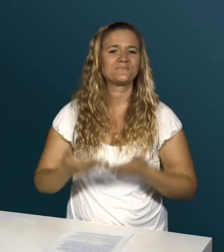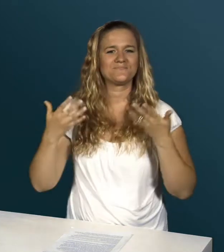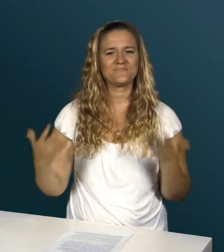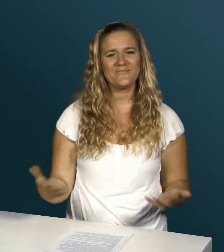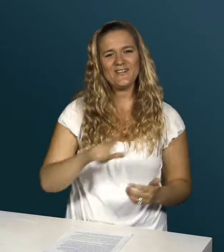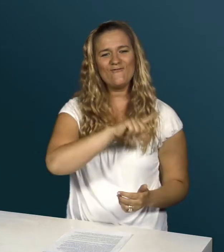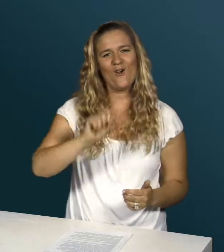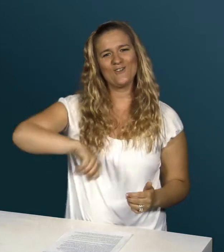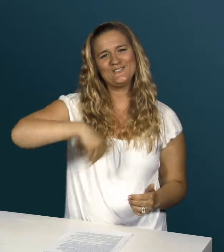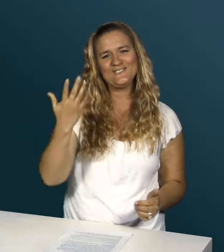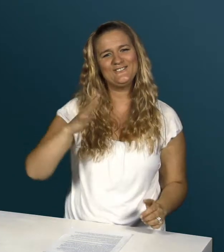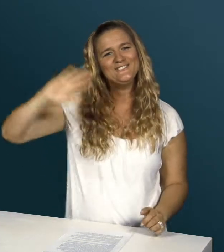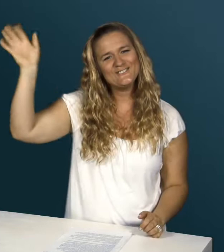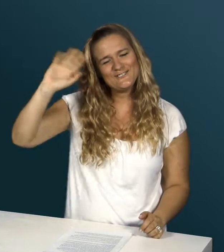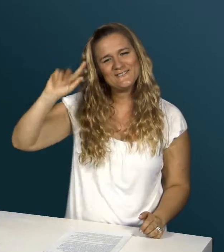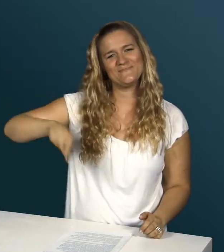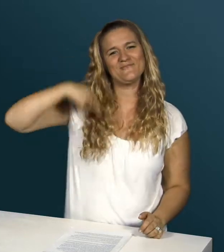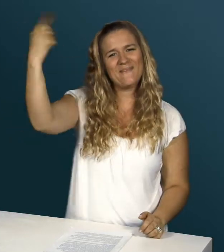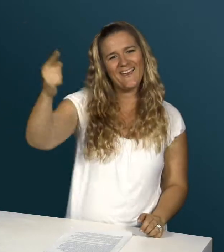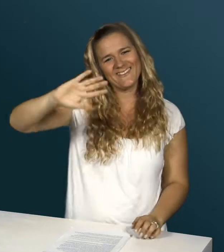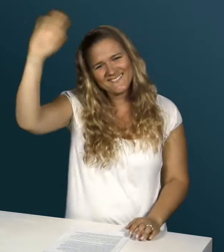Das war's von Focus News. Bis nächste Woche. Auf Wiedersehen.